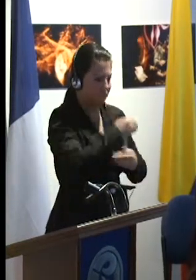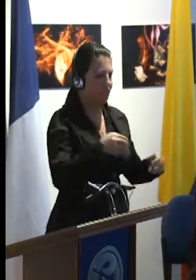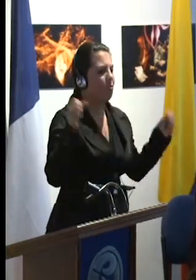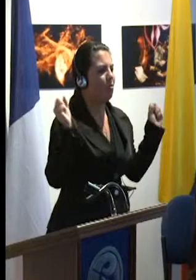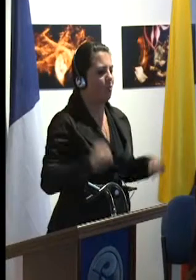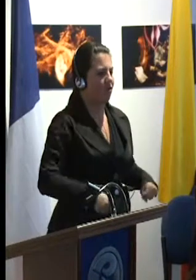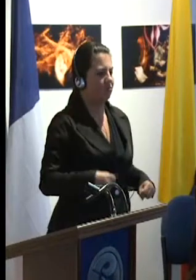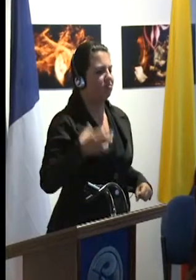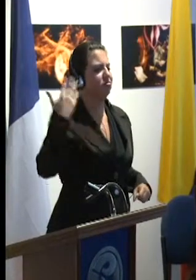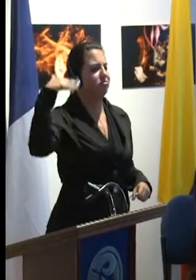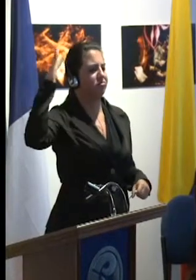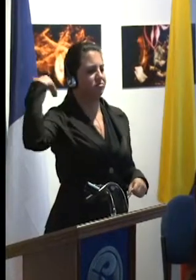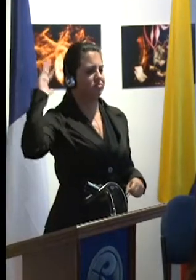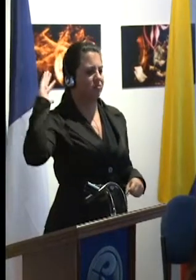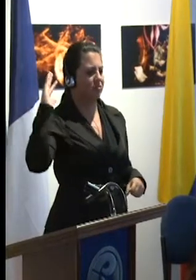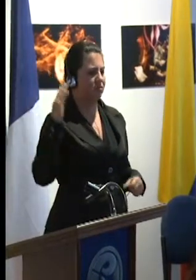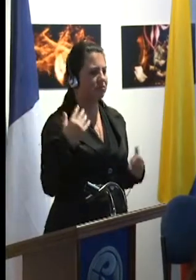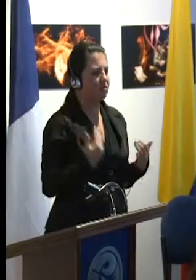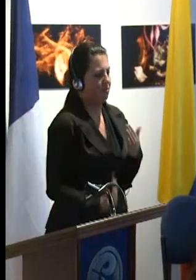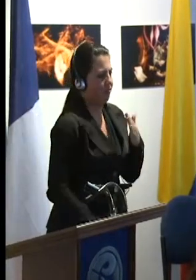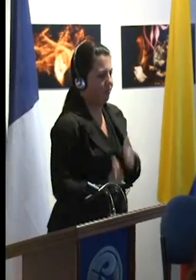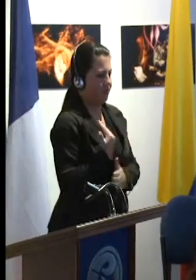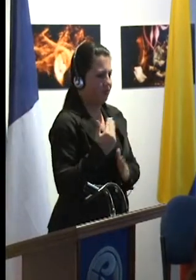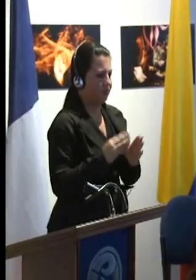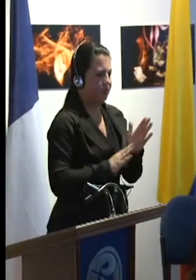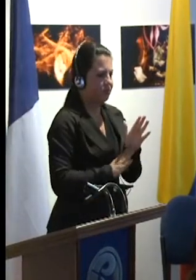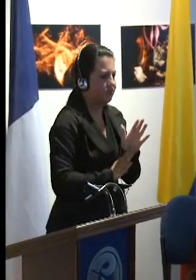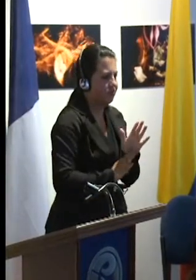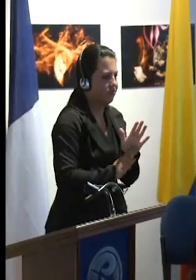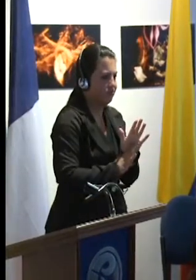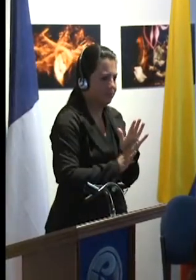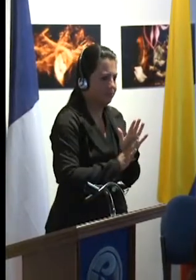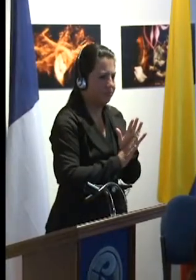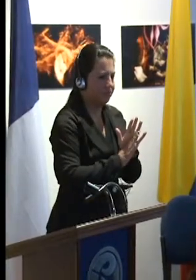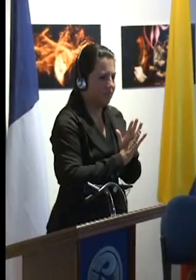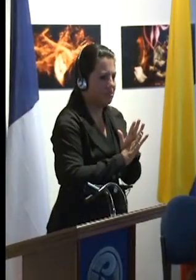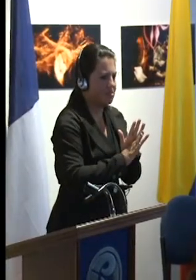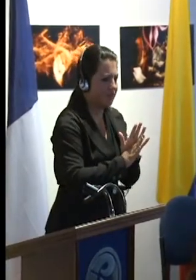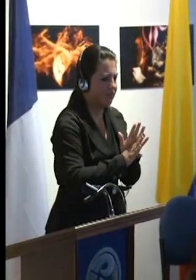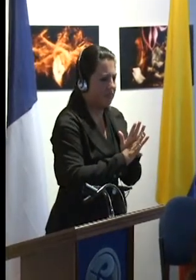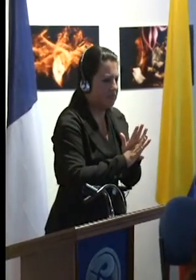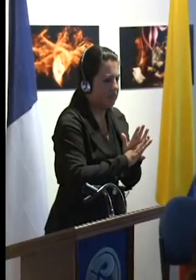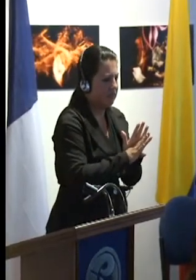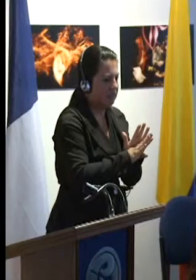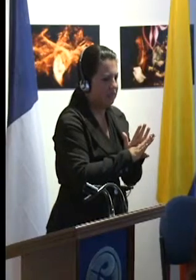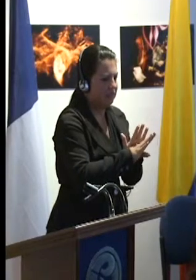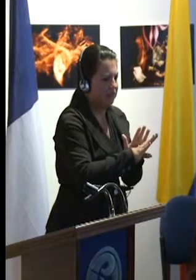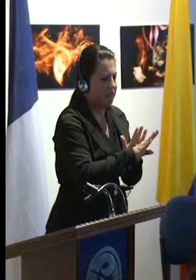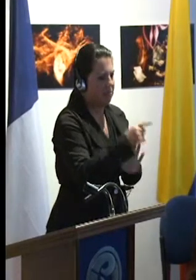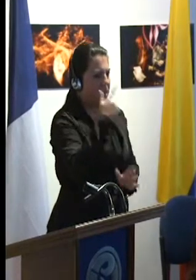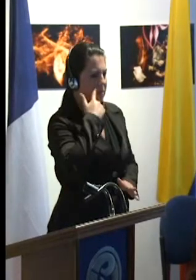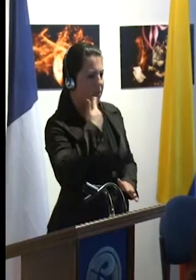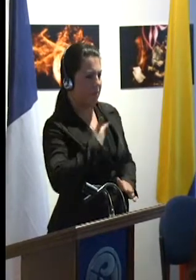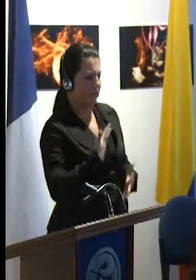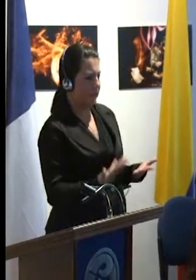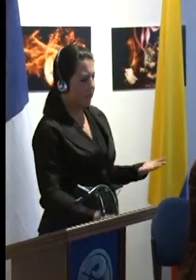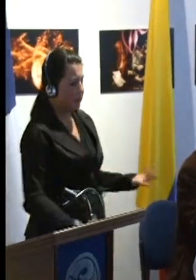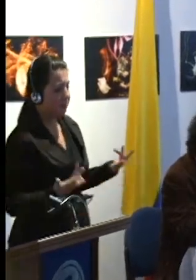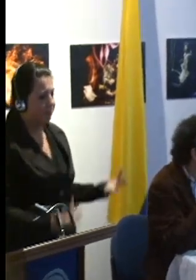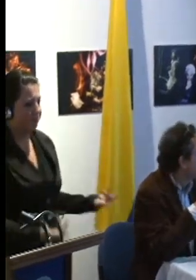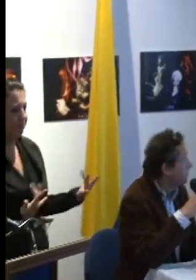también avanza de manera muy lenta. Los padres están impacientes. Los padres de